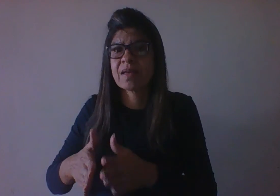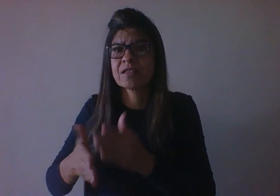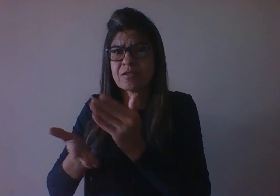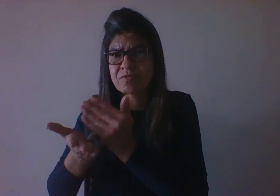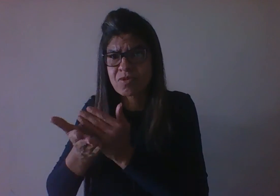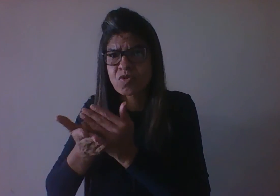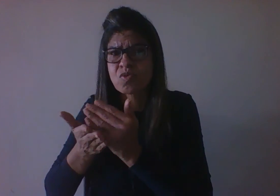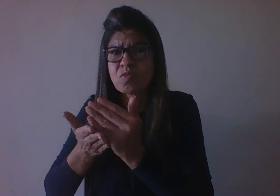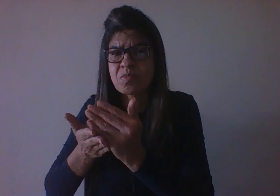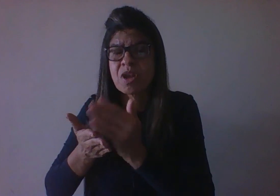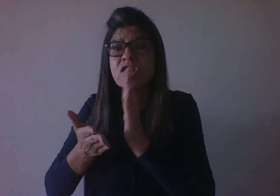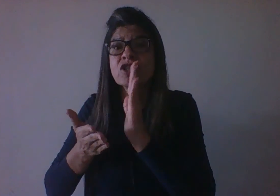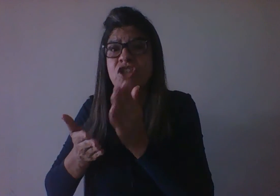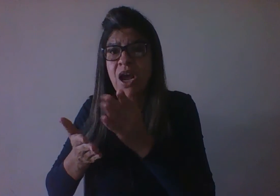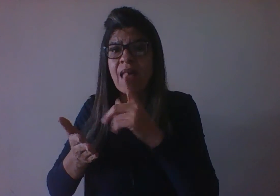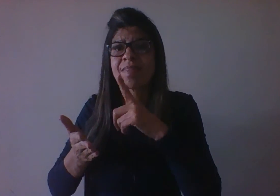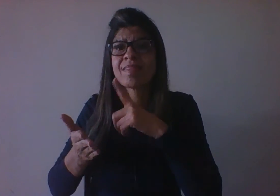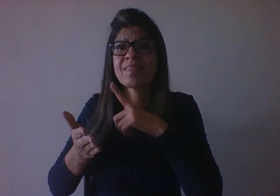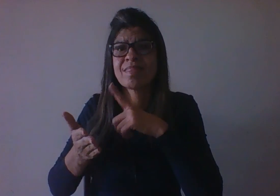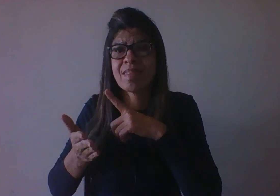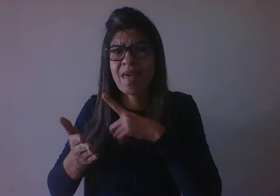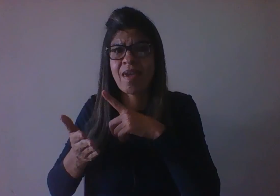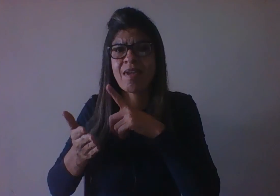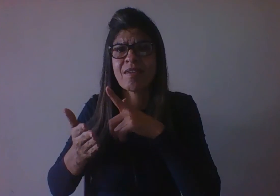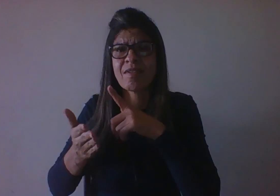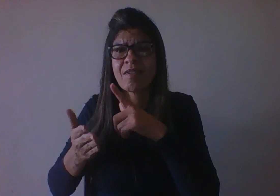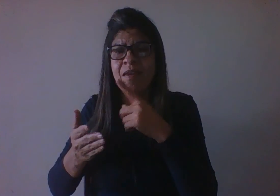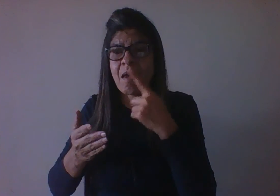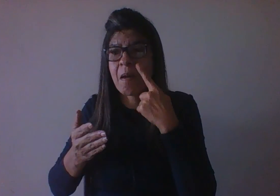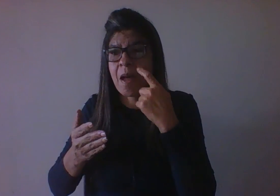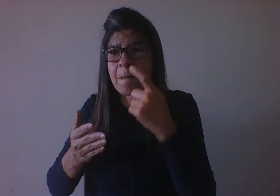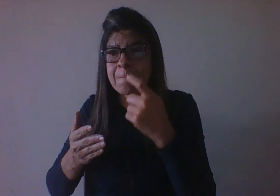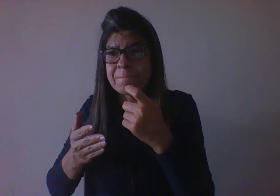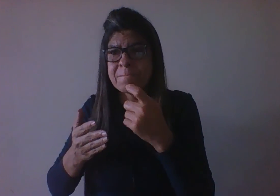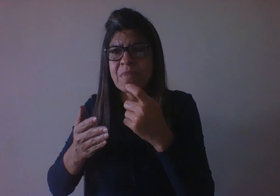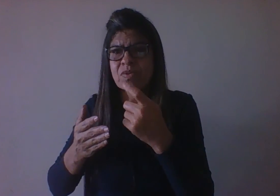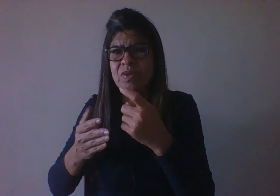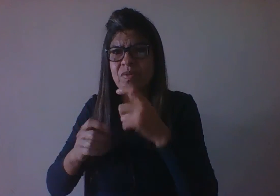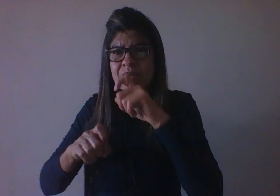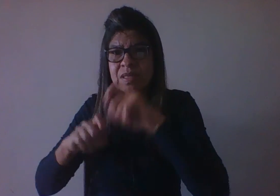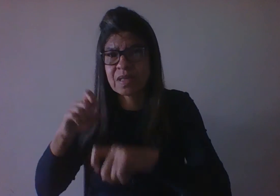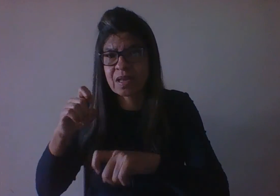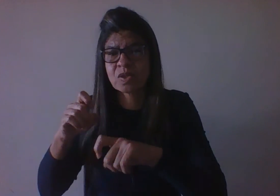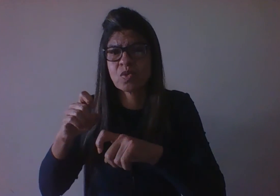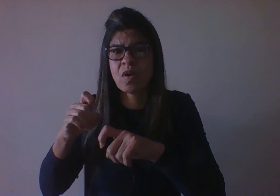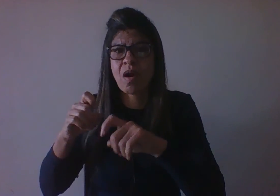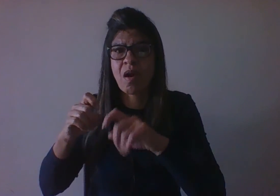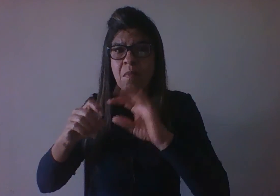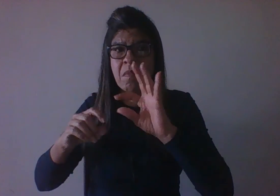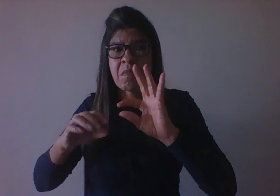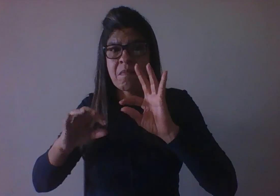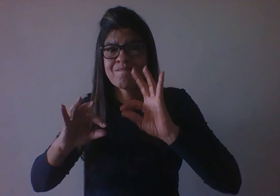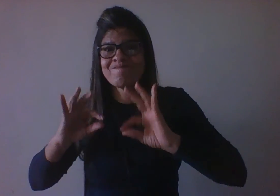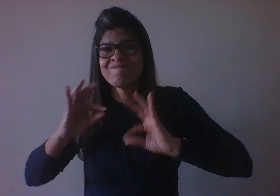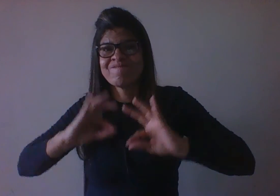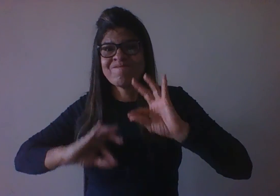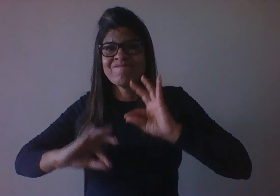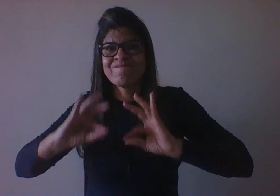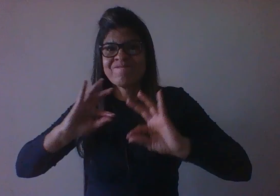maneiras como elas lidam com essas pulsões não é pelo coito como nós temos, por exemplo, no final da adolescência ou na